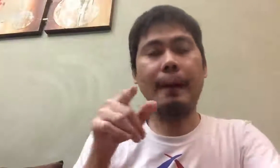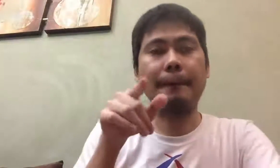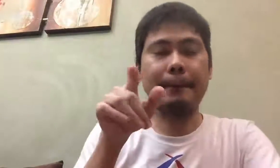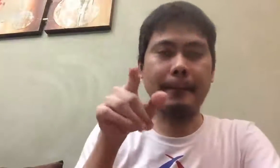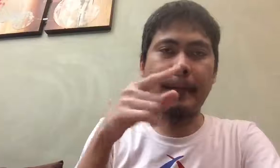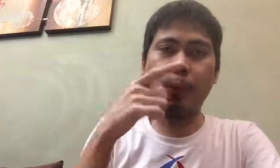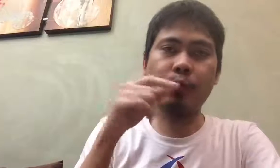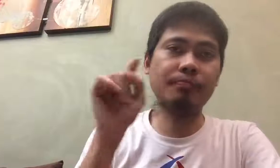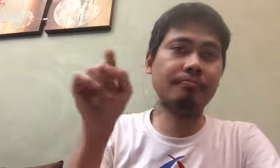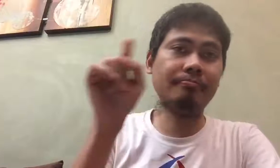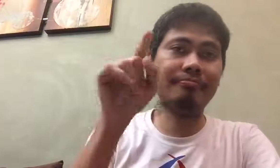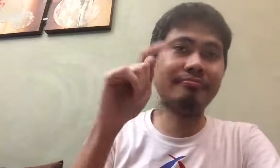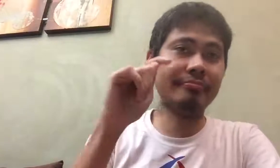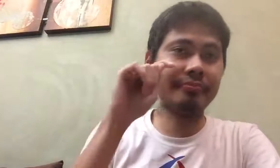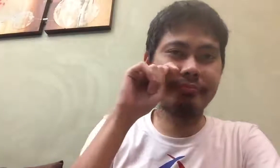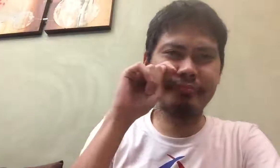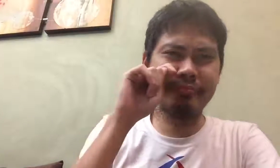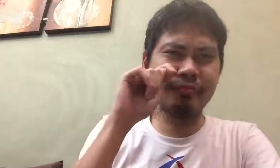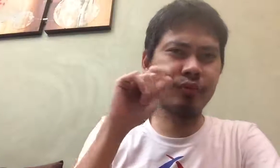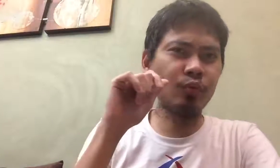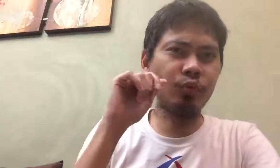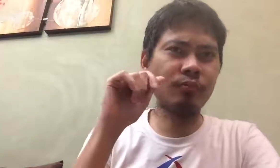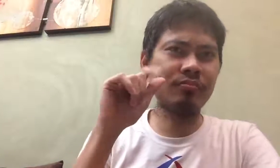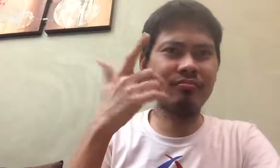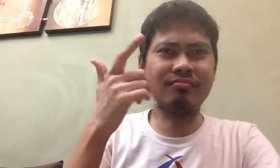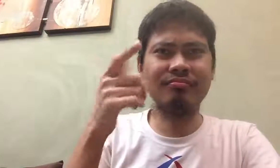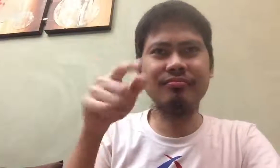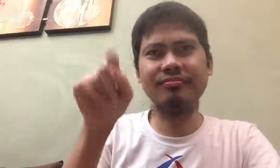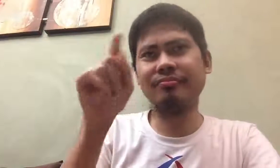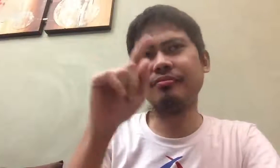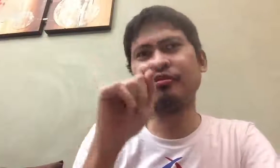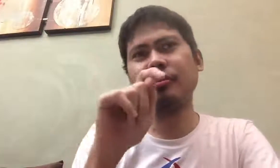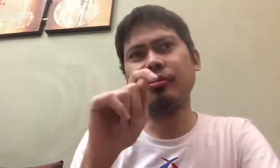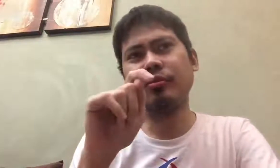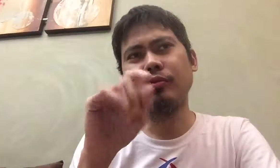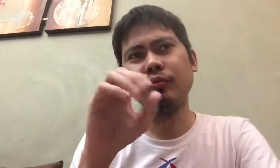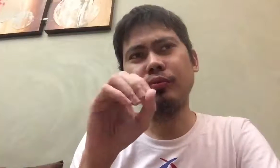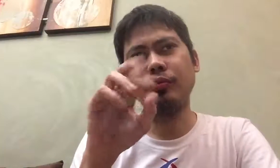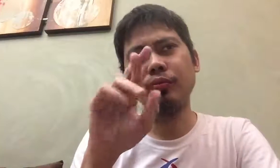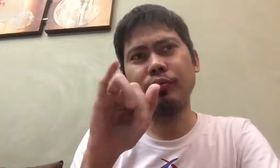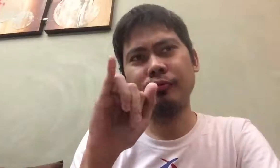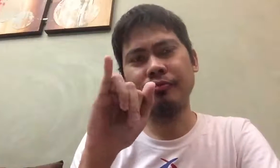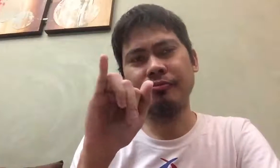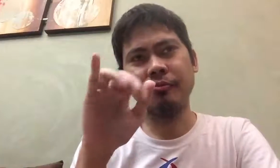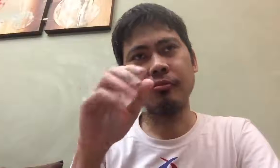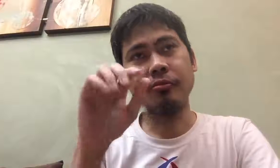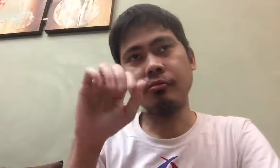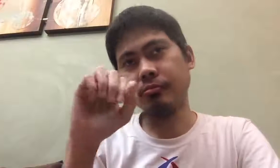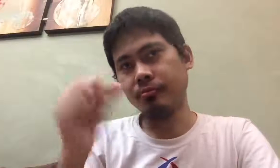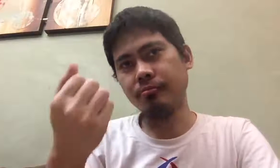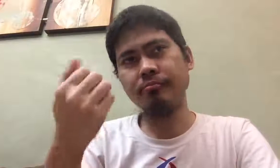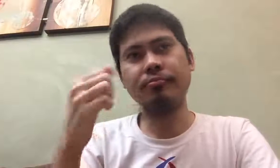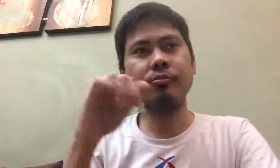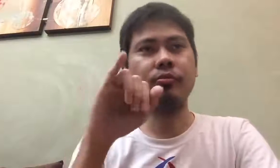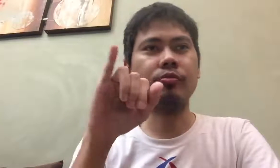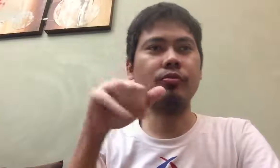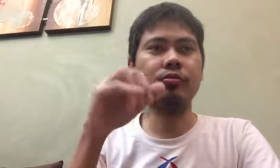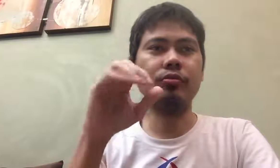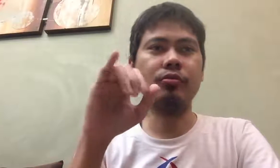alabang, bumulang paparanyaki at maging kapite. Siksikan pa rin sa sapote-alabang road na parang normal